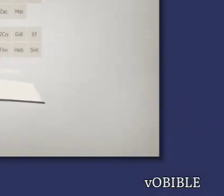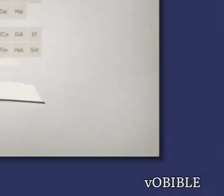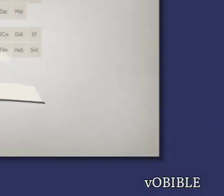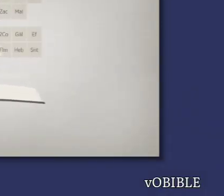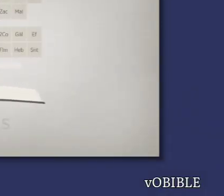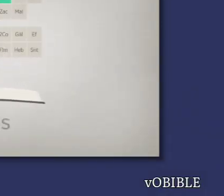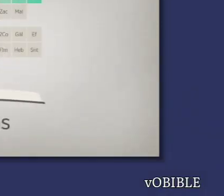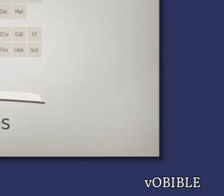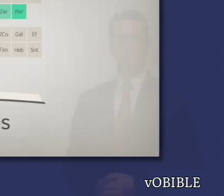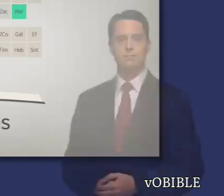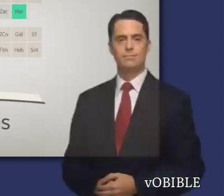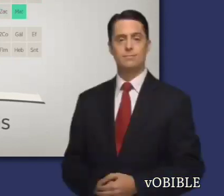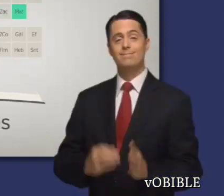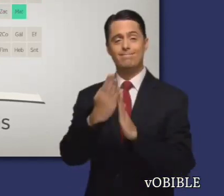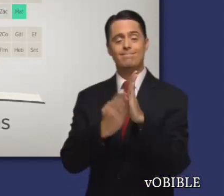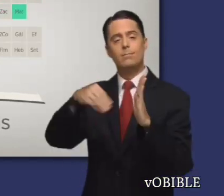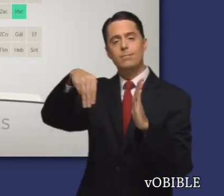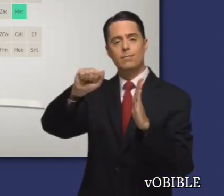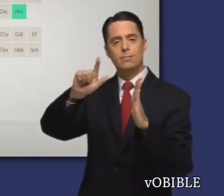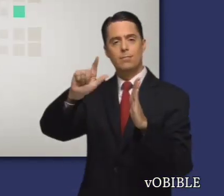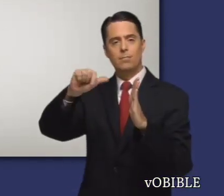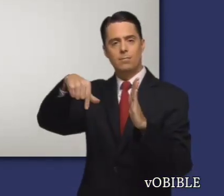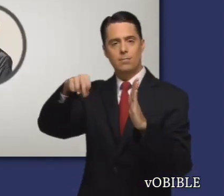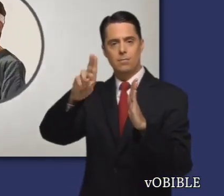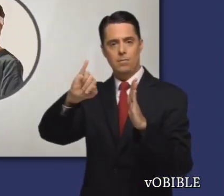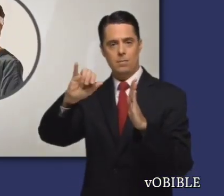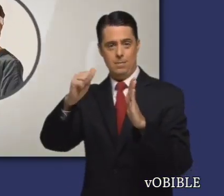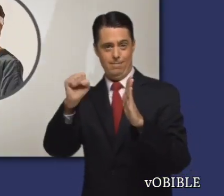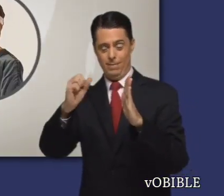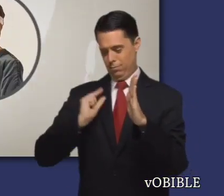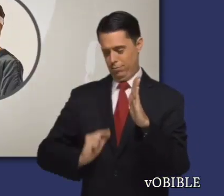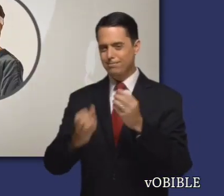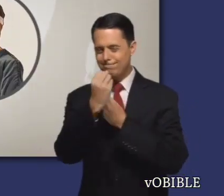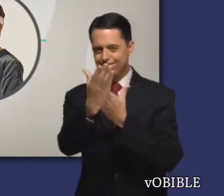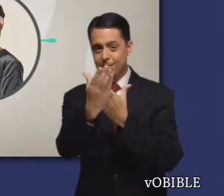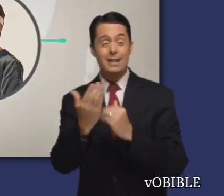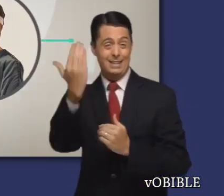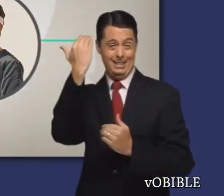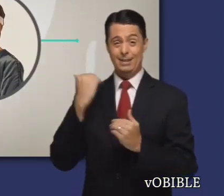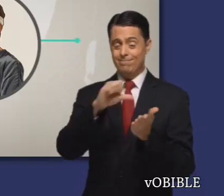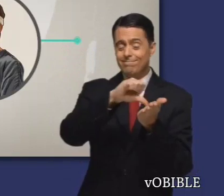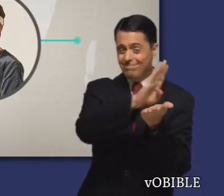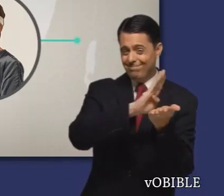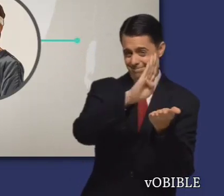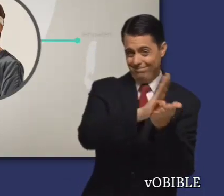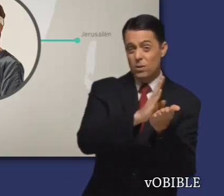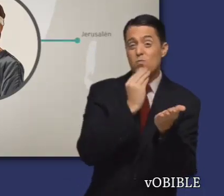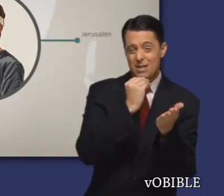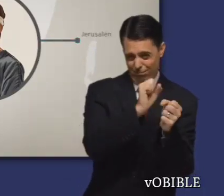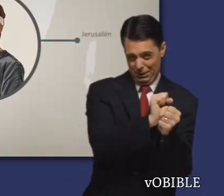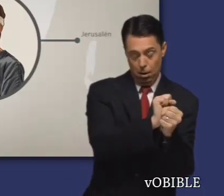Información sobre el libro de Malaquías El profeta Malaquías escribió este libro en Jerusalén